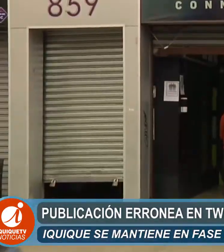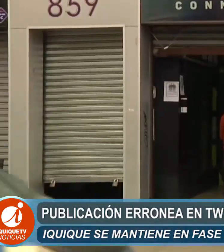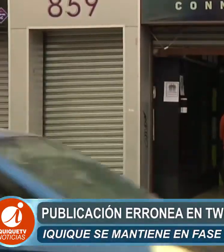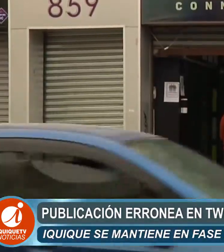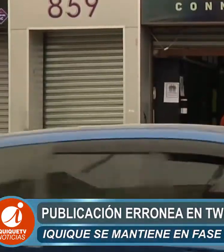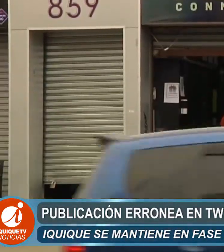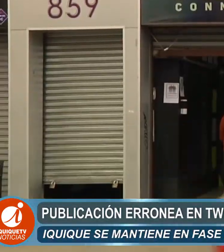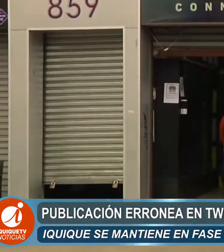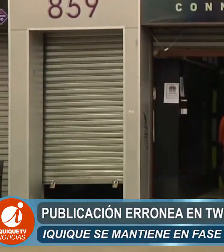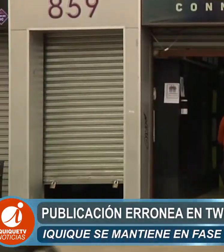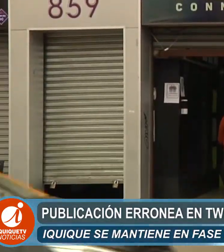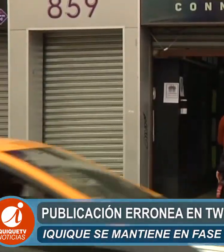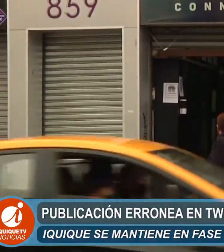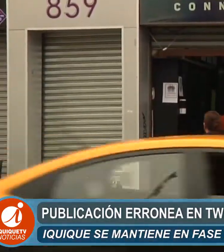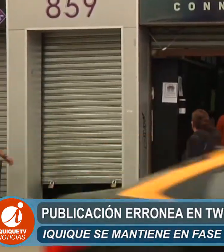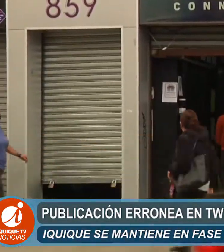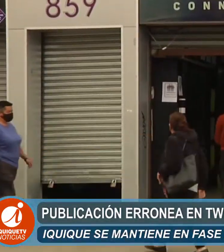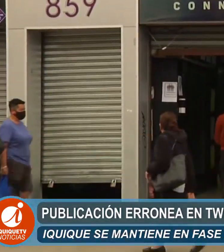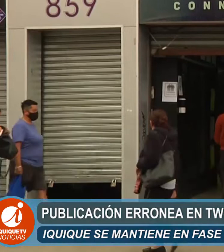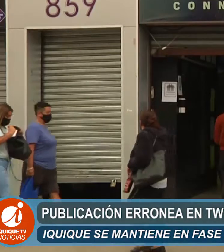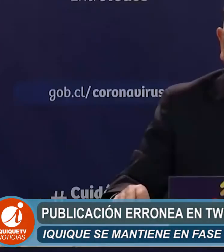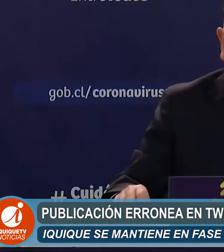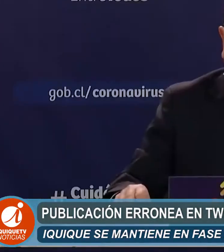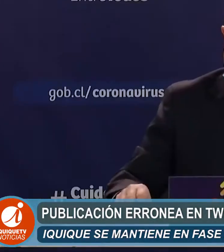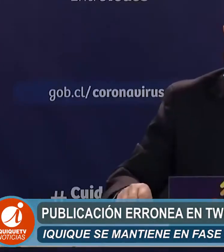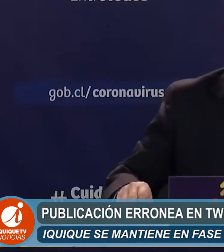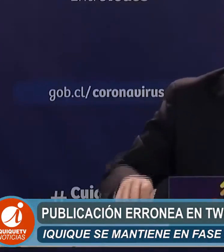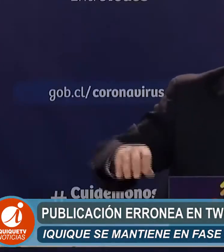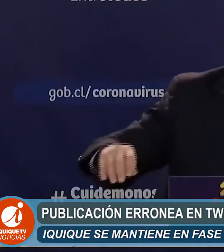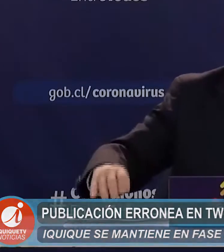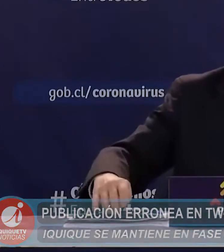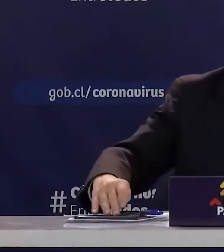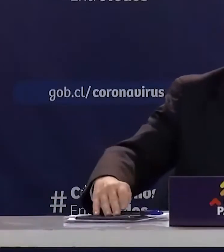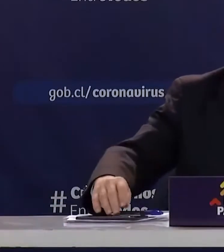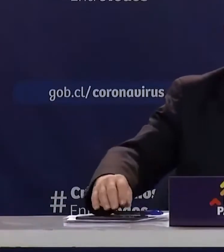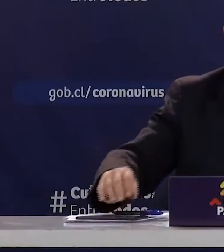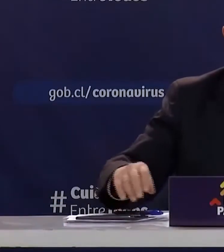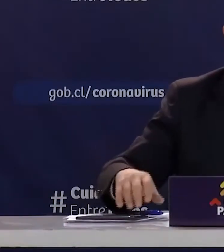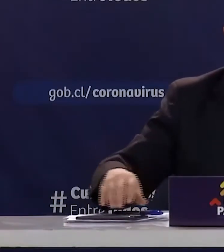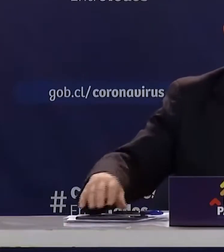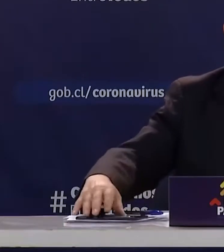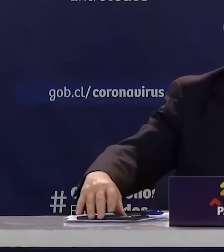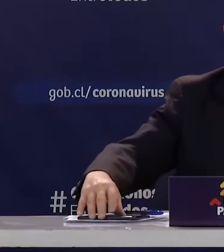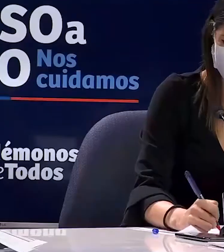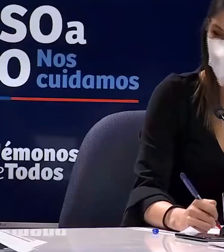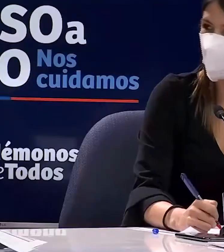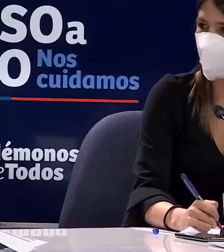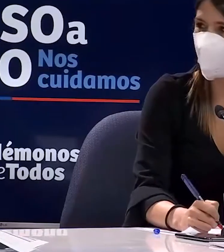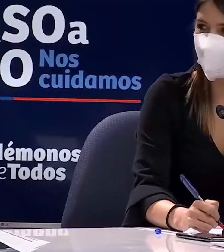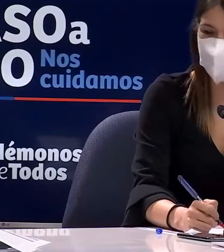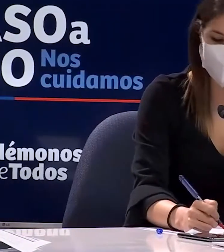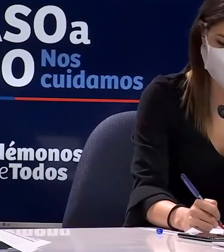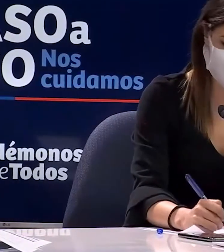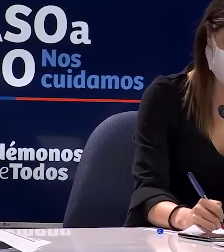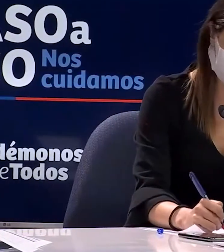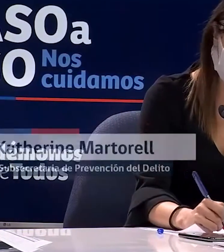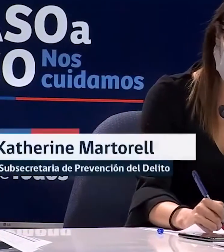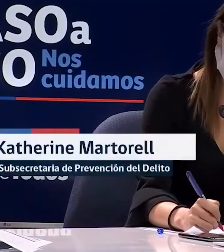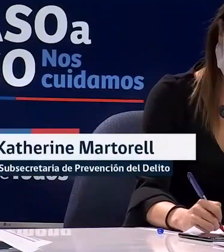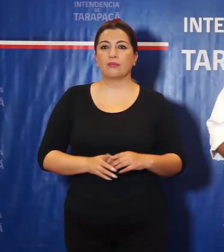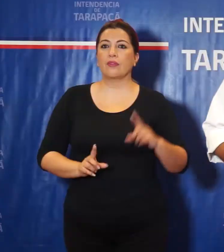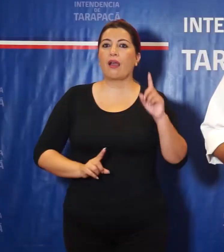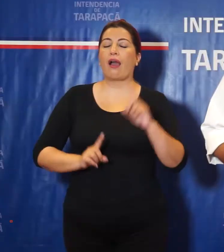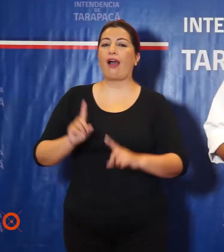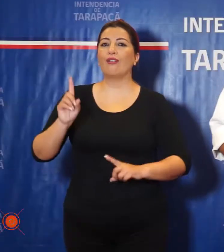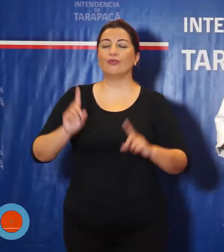además porque la información no coincidía con la entregada en el reporte oficial de la emergencia sanitaria. Quienes hayan